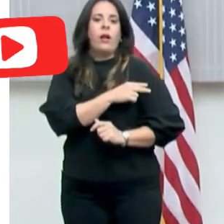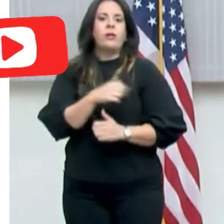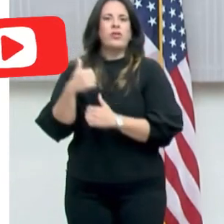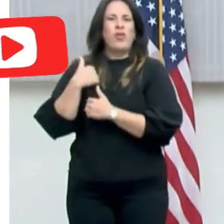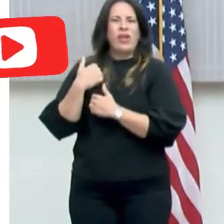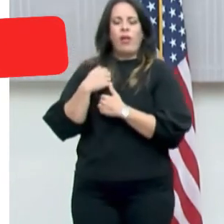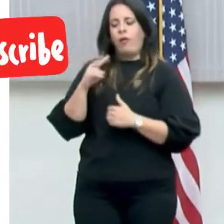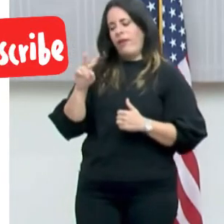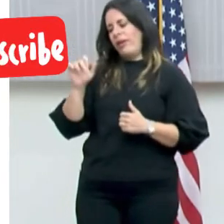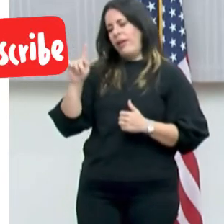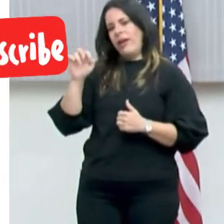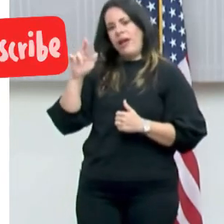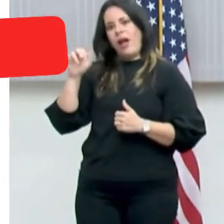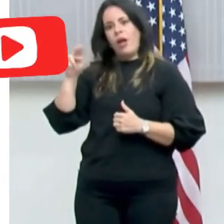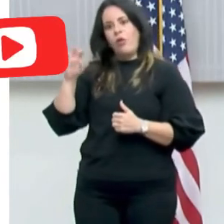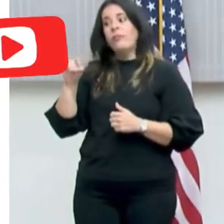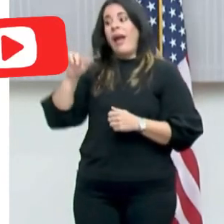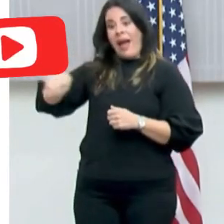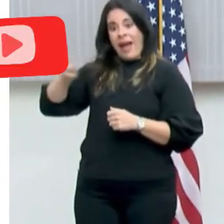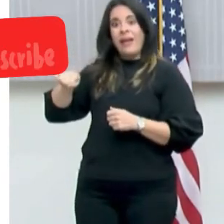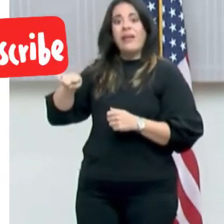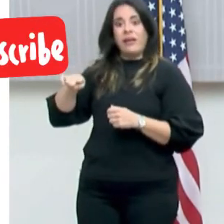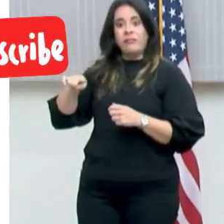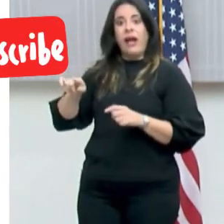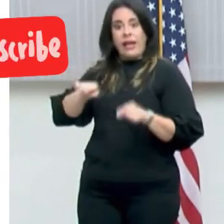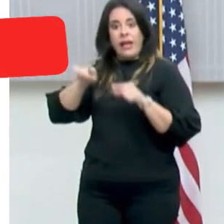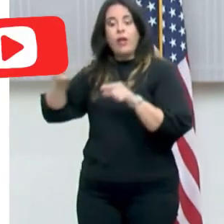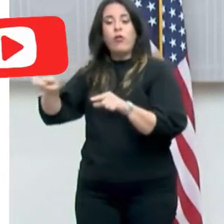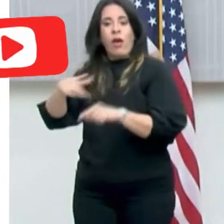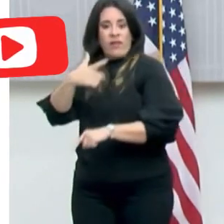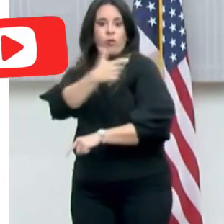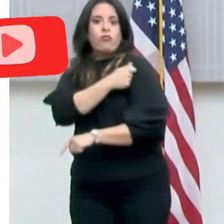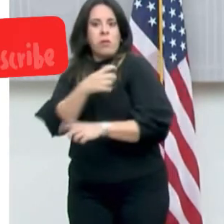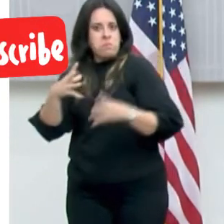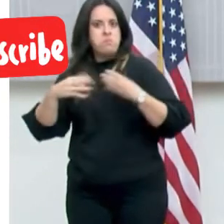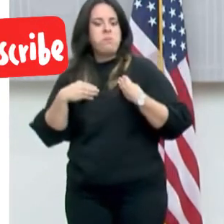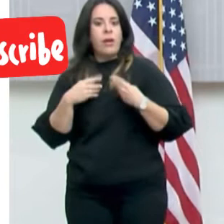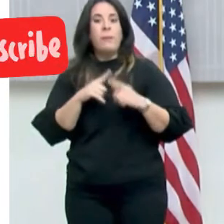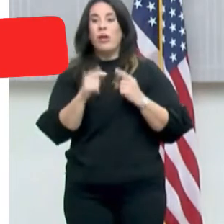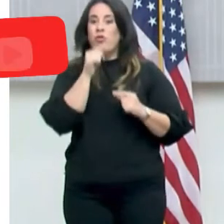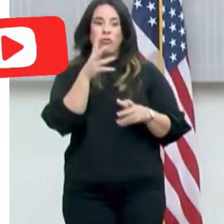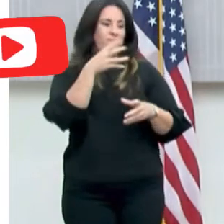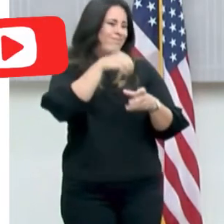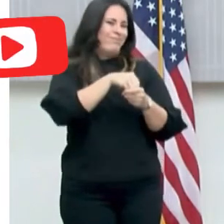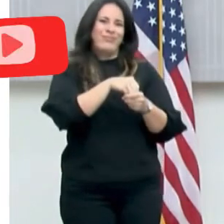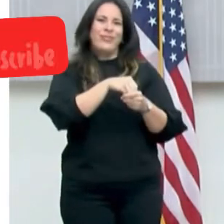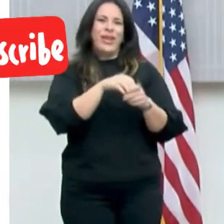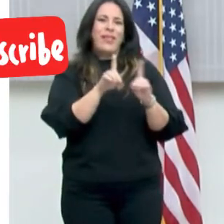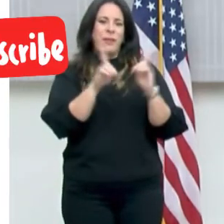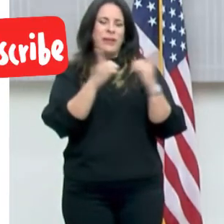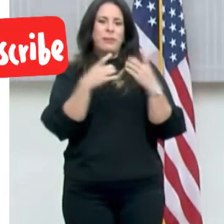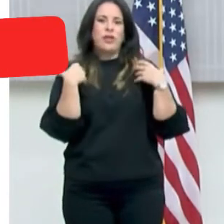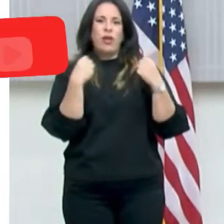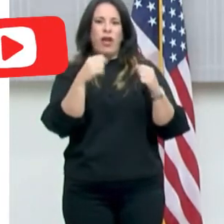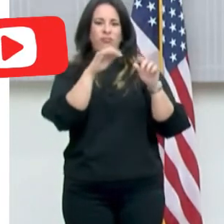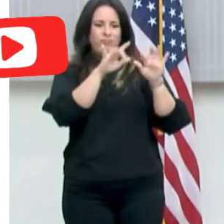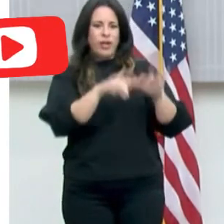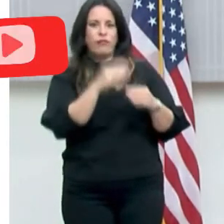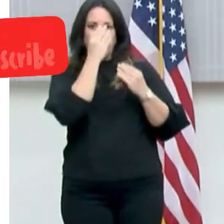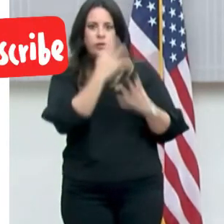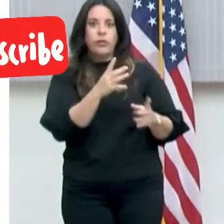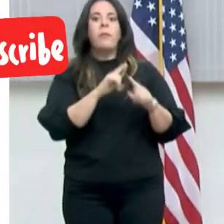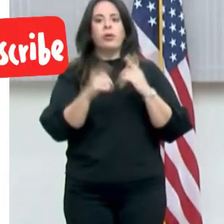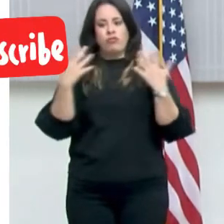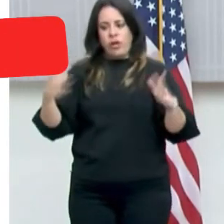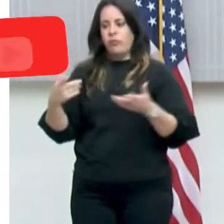es la otra facilidad en la que se han vacunado personas que no caen dentro del PRACE del Departamento de Salud, también se están